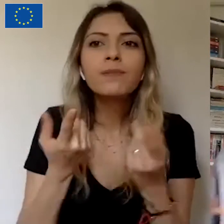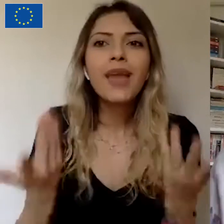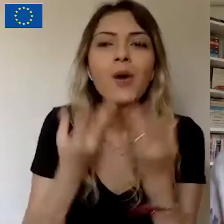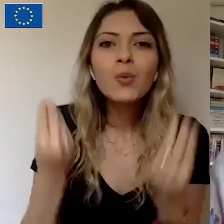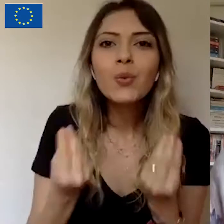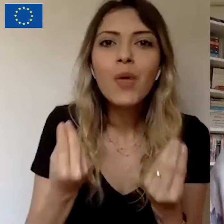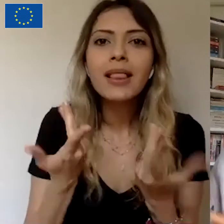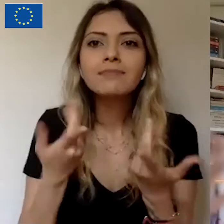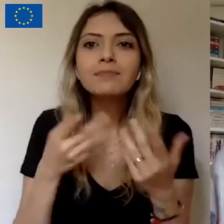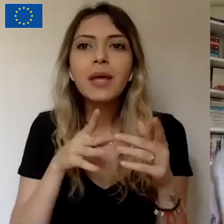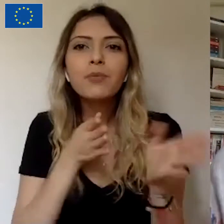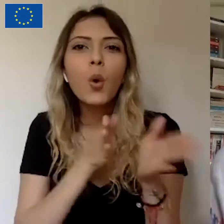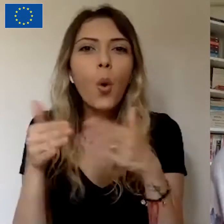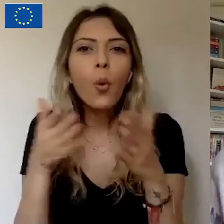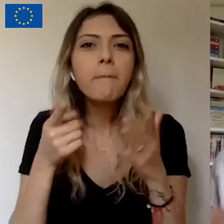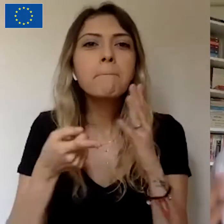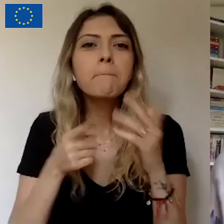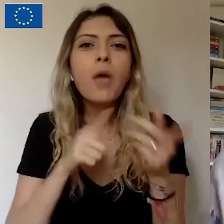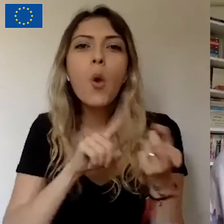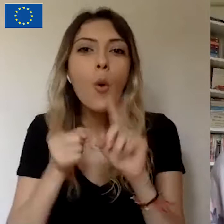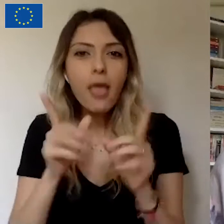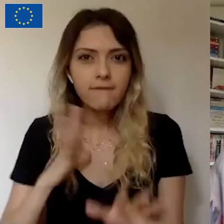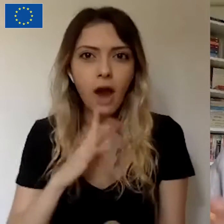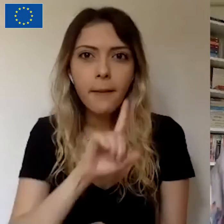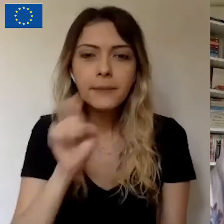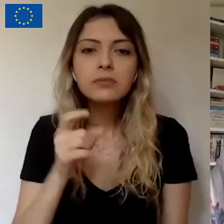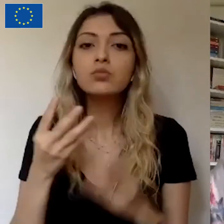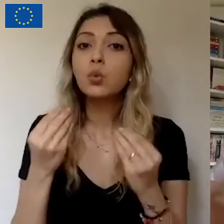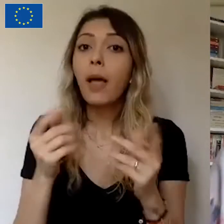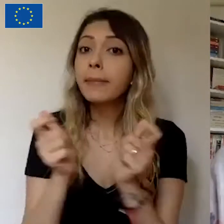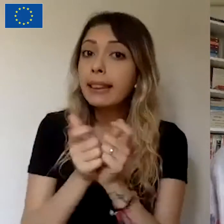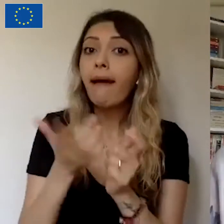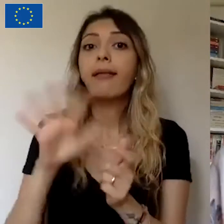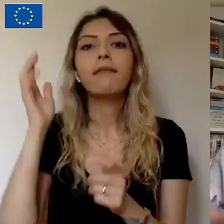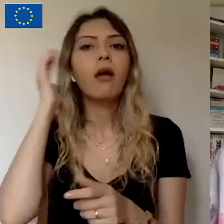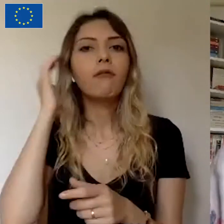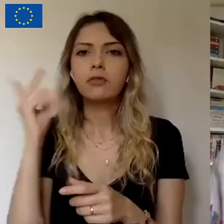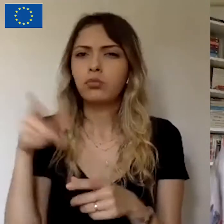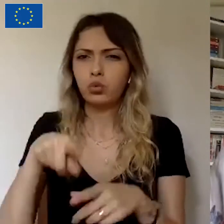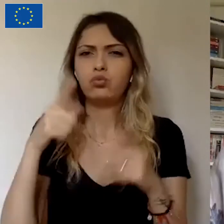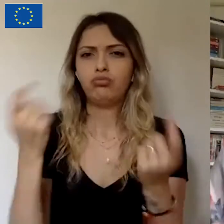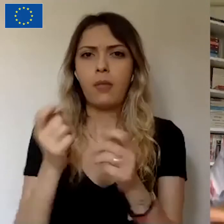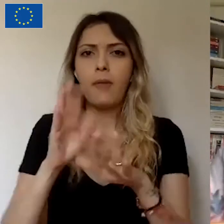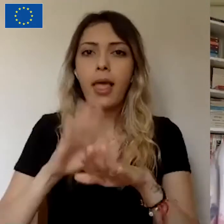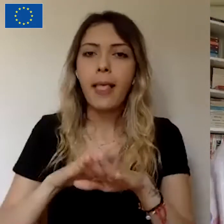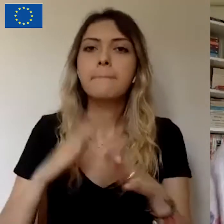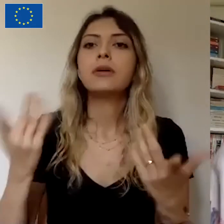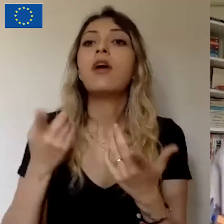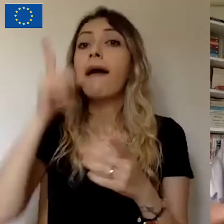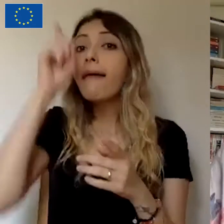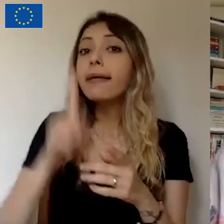böyle bir kitlesel fonlama çalışması yapmamış bir sivil toplum örgütü ya da buna ilk defa girecek bir yardım